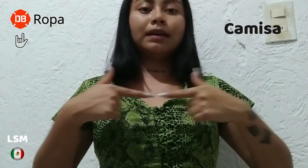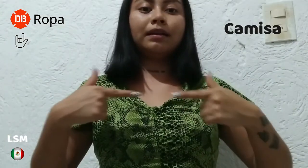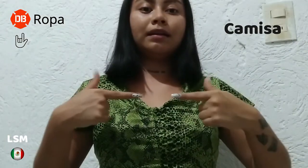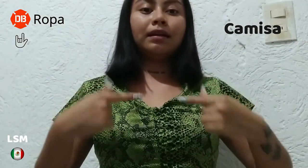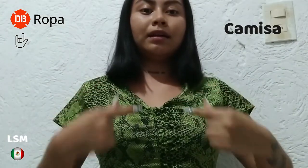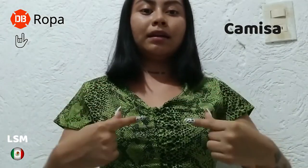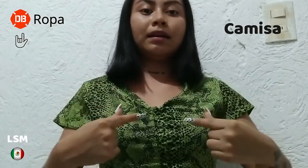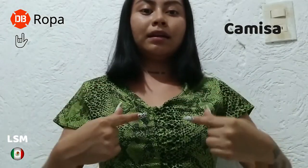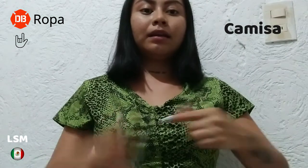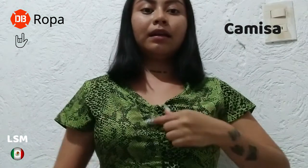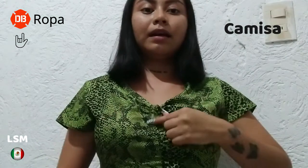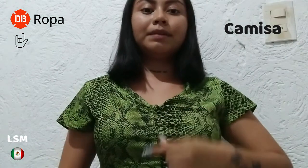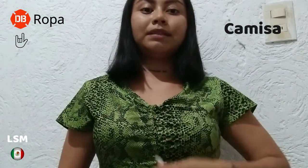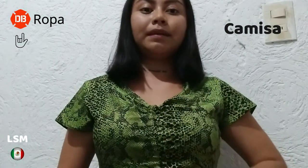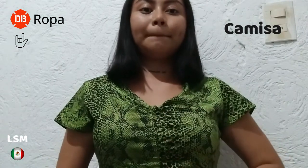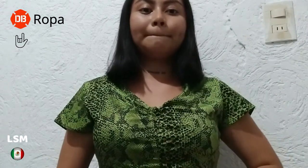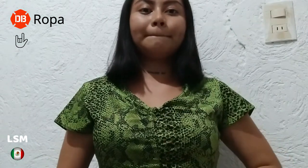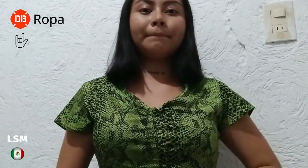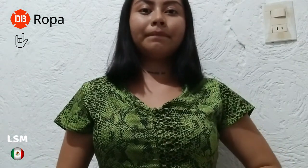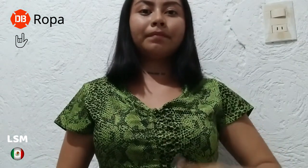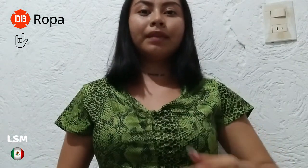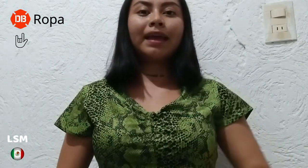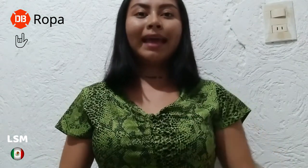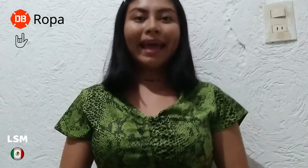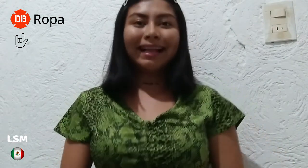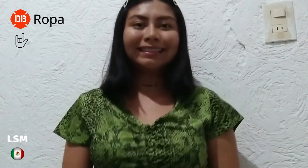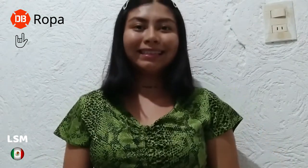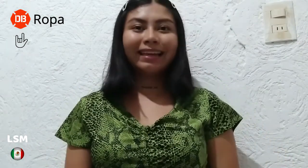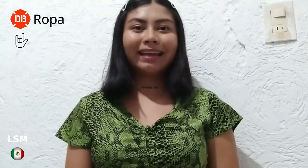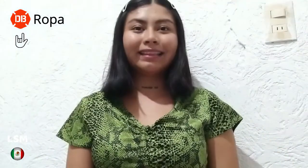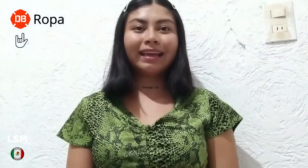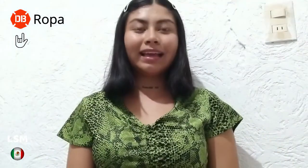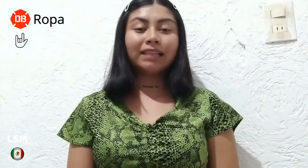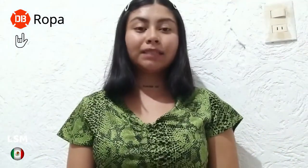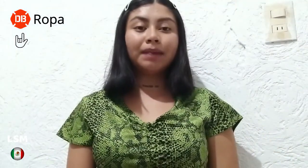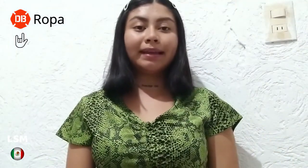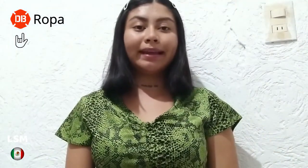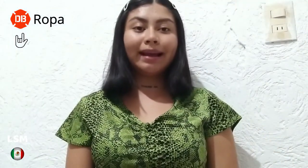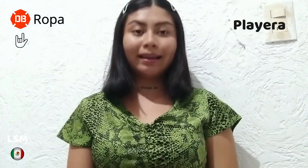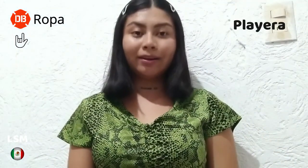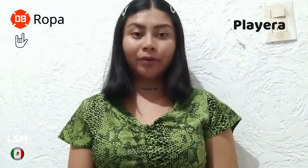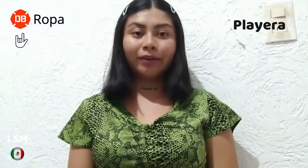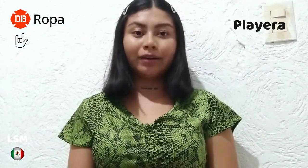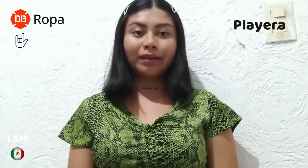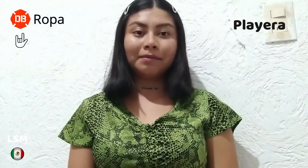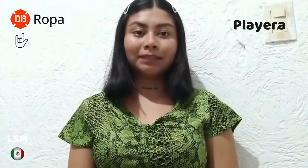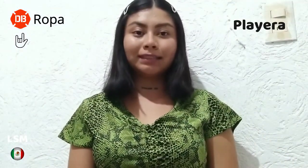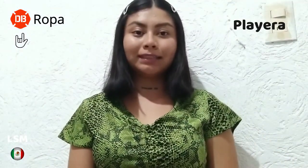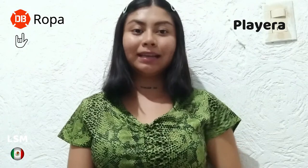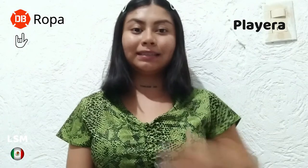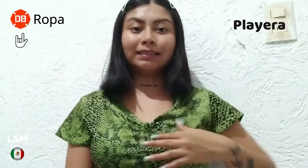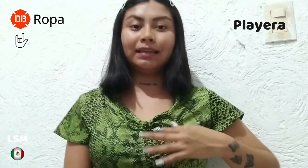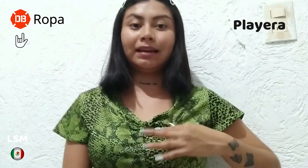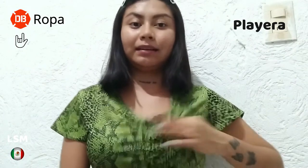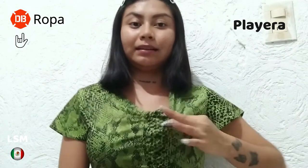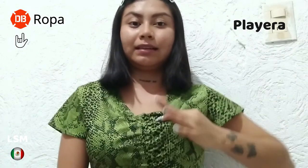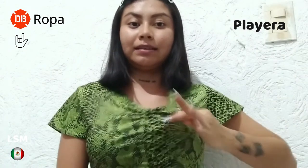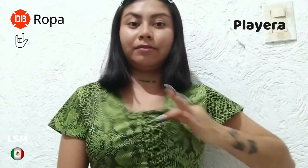camisa. El siguiente es playera y lo único que vamos a hacer es estirar de esta forma.